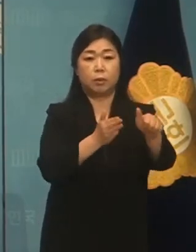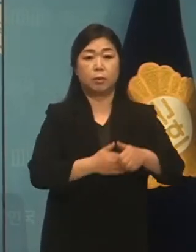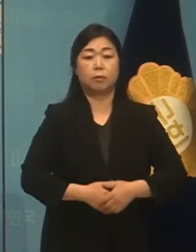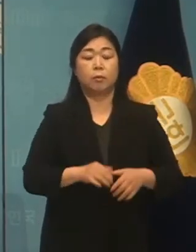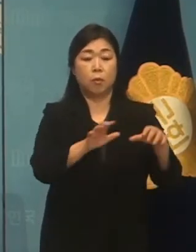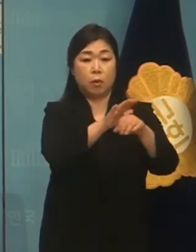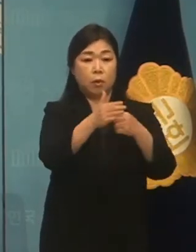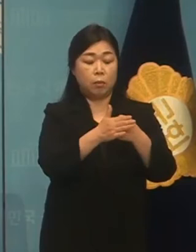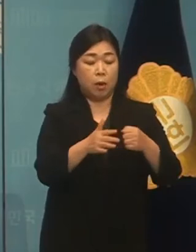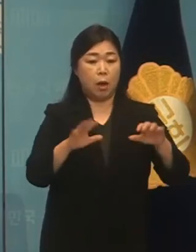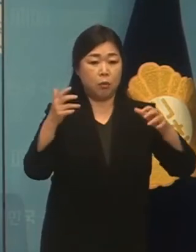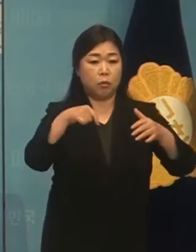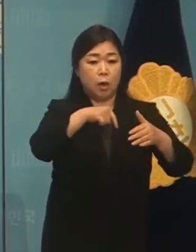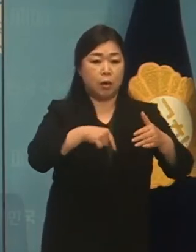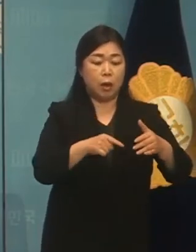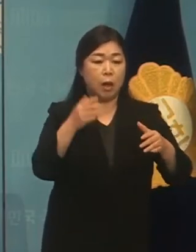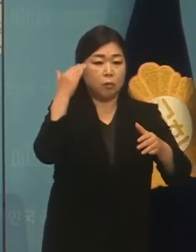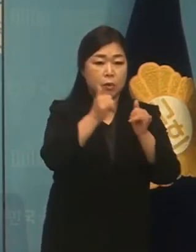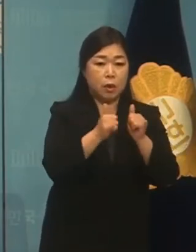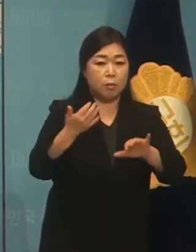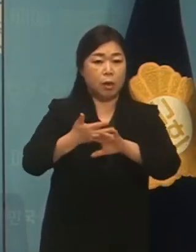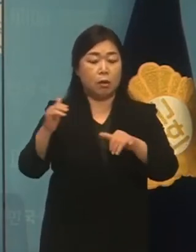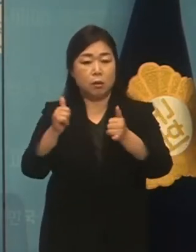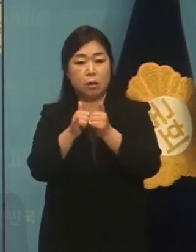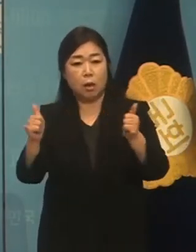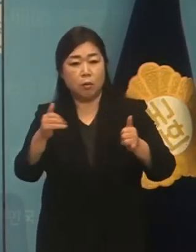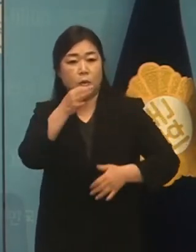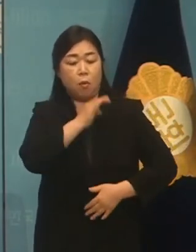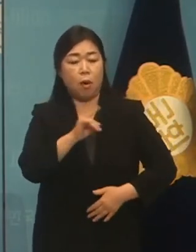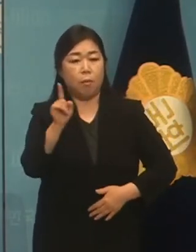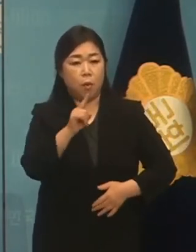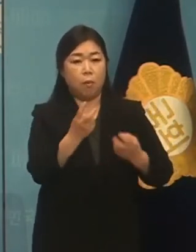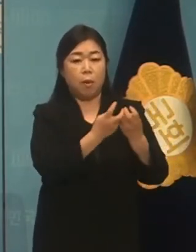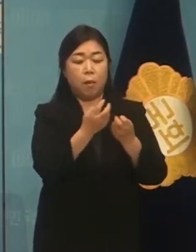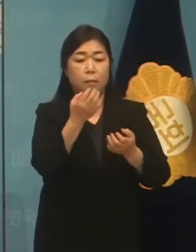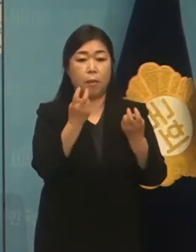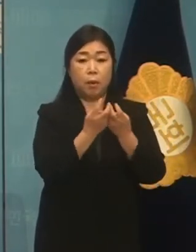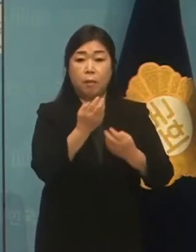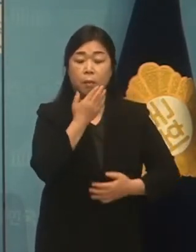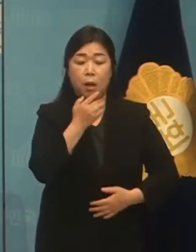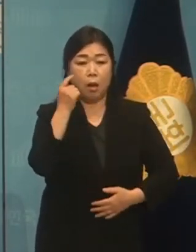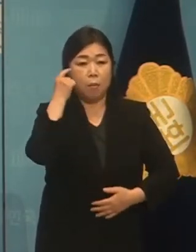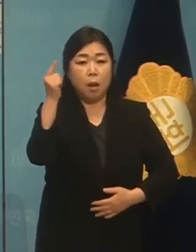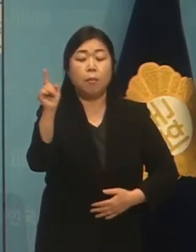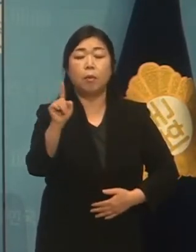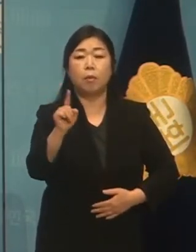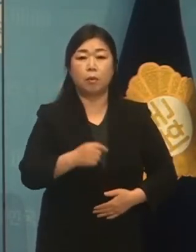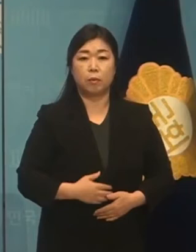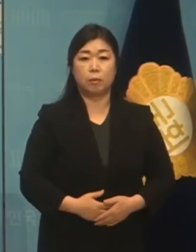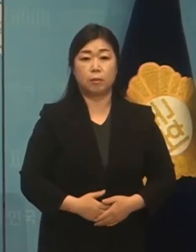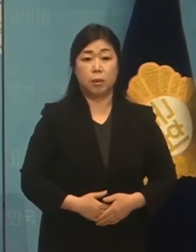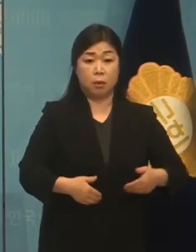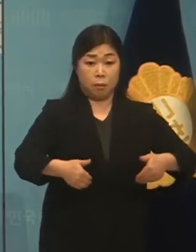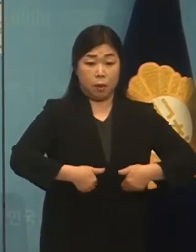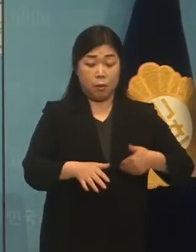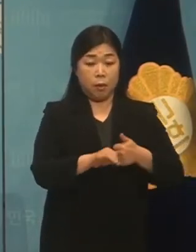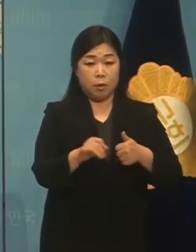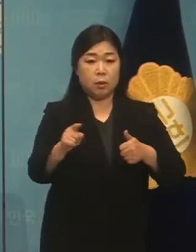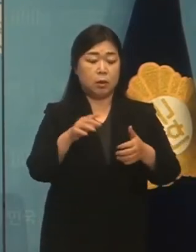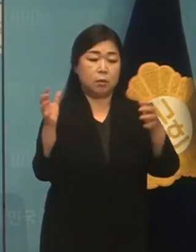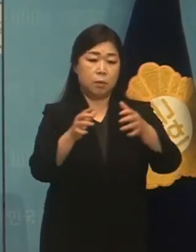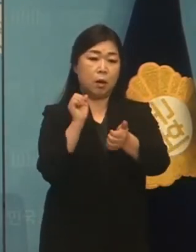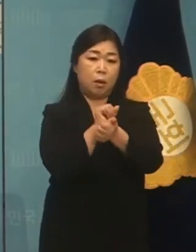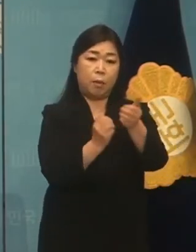내외국인 부분 짓기가 효과가 있었다는 발상이 어떻게 나올 수 있는 것입니까? 필요하다면 진단